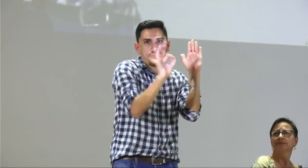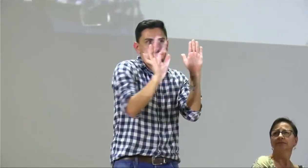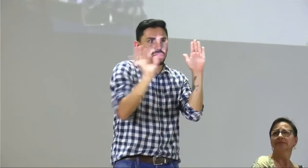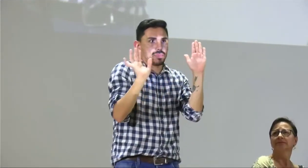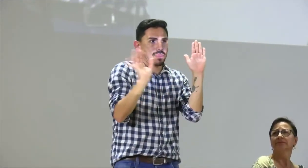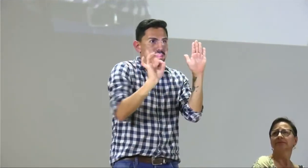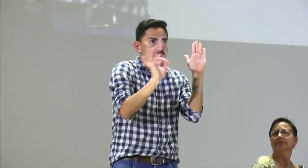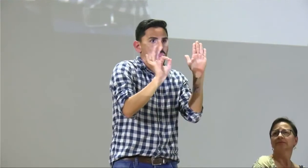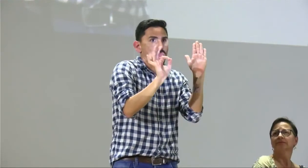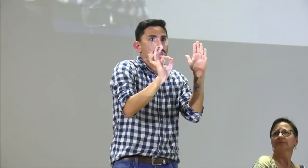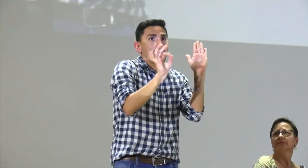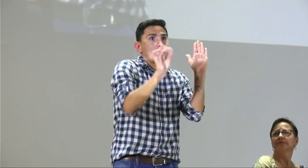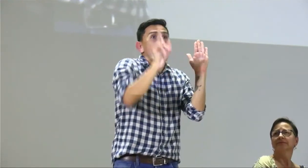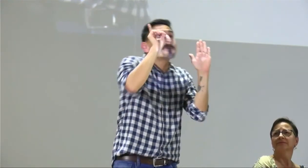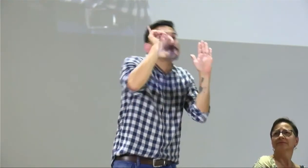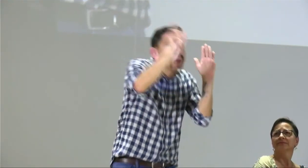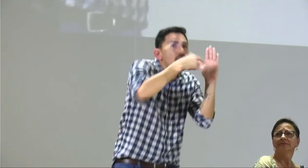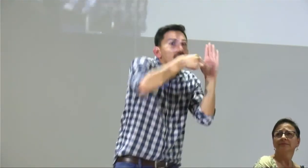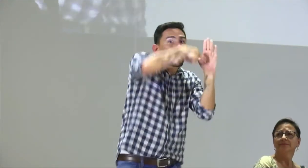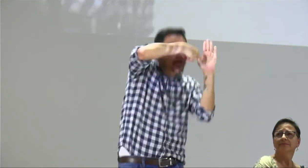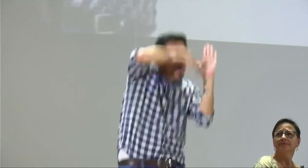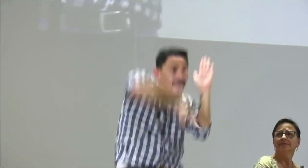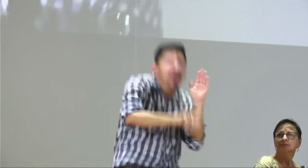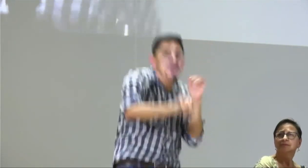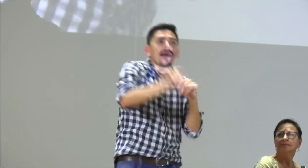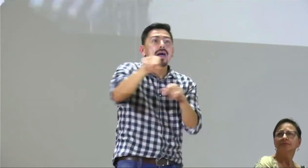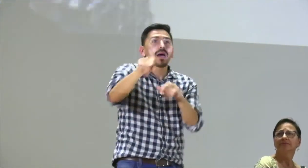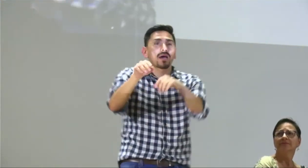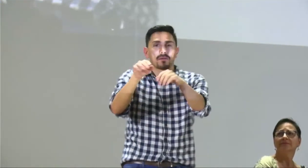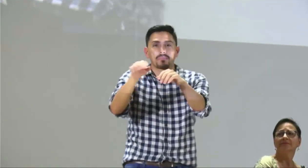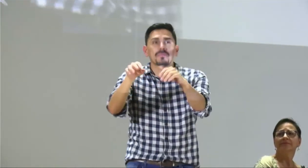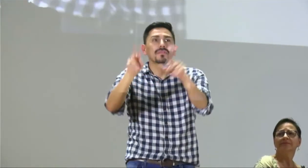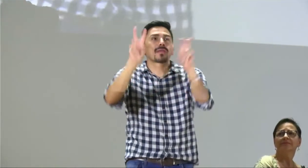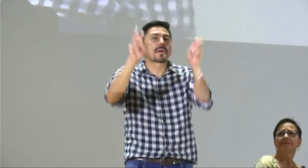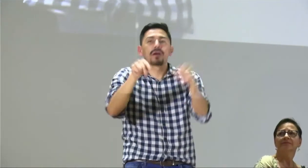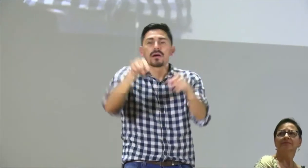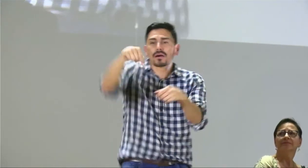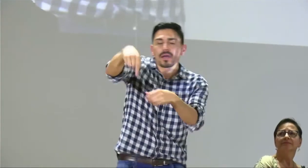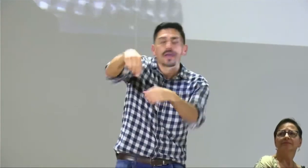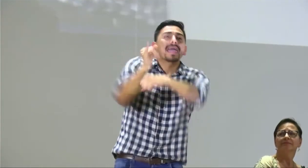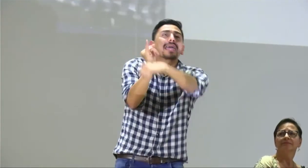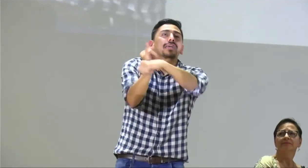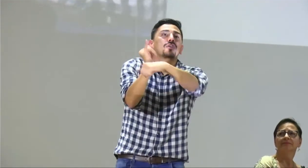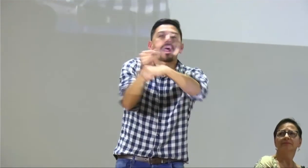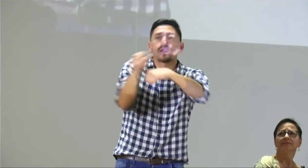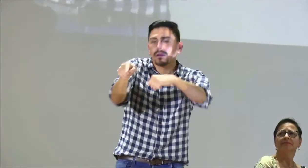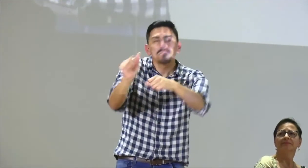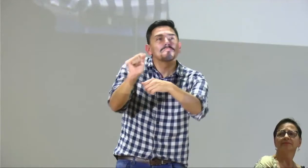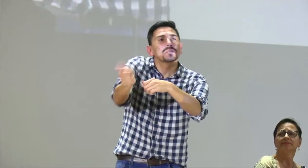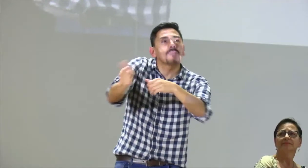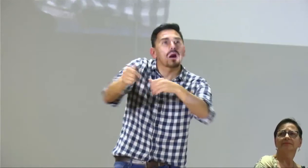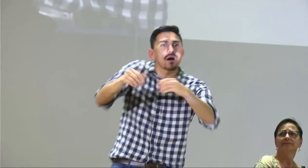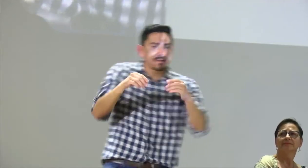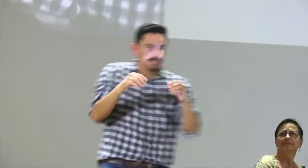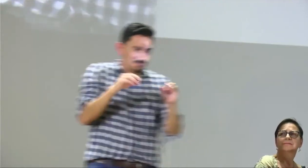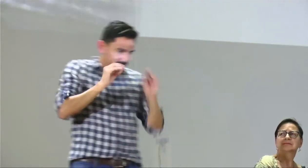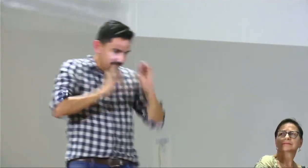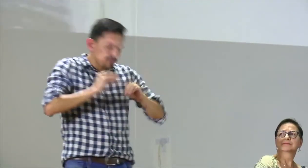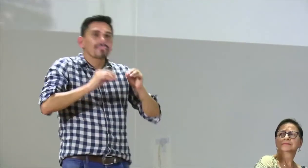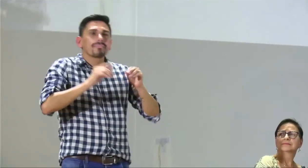señas como tal no estos cursos no habla de él entonces dentro de las instituciones son ellos quienes